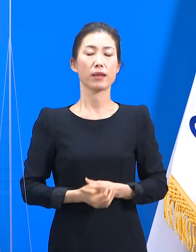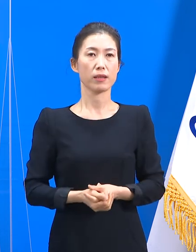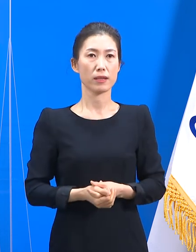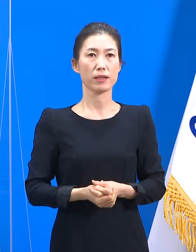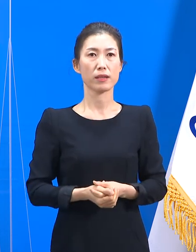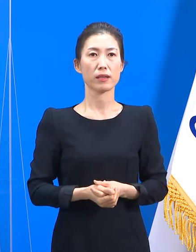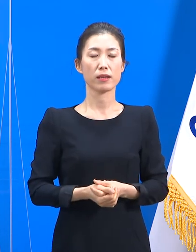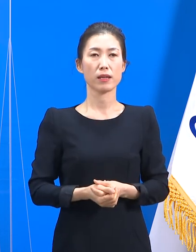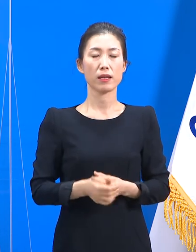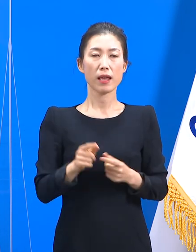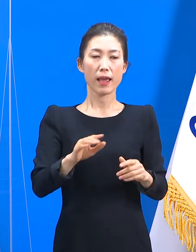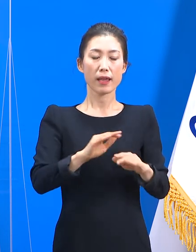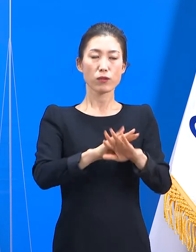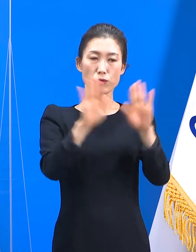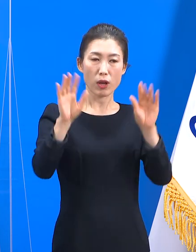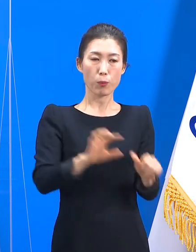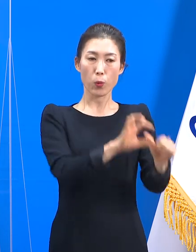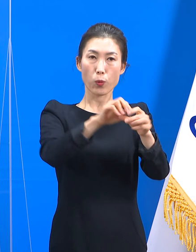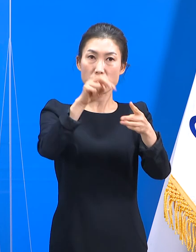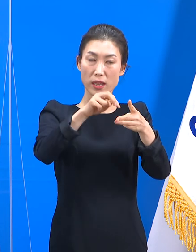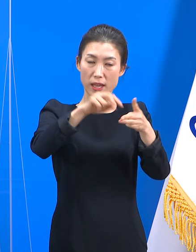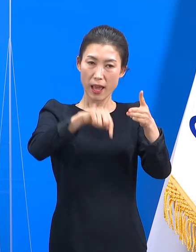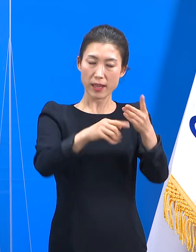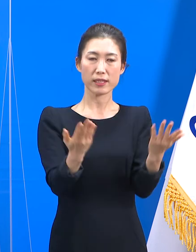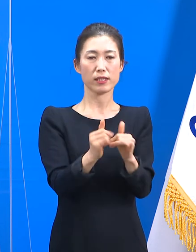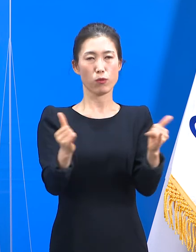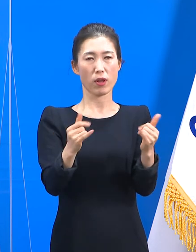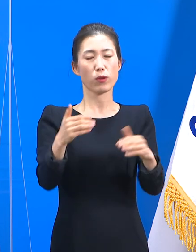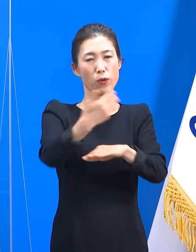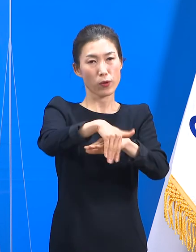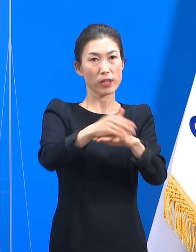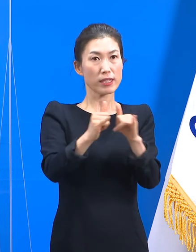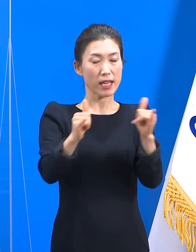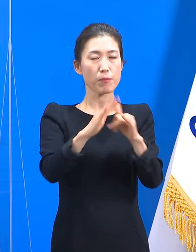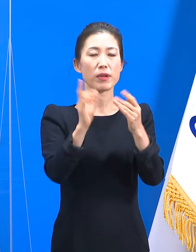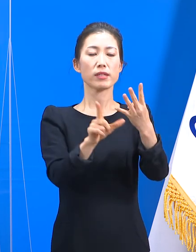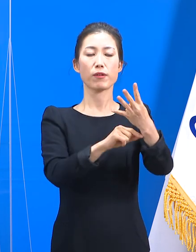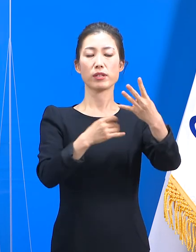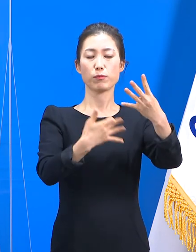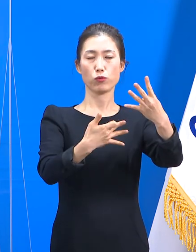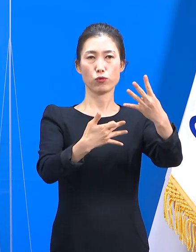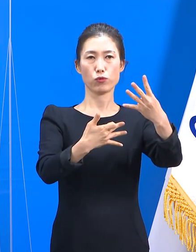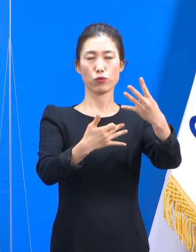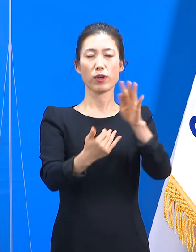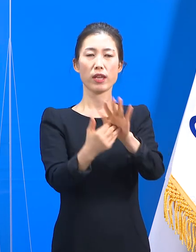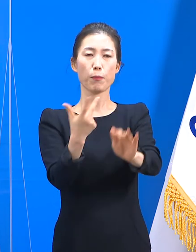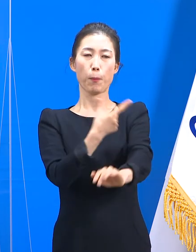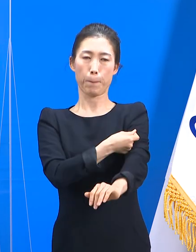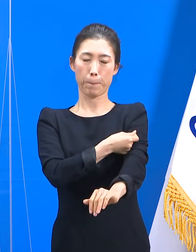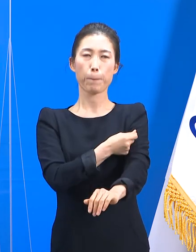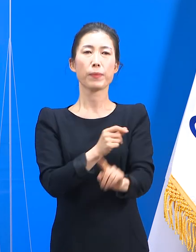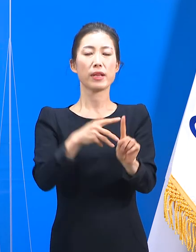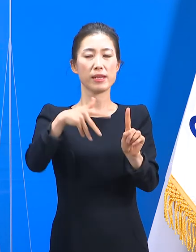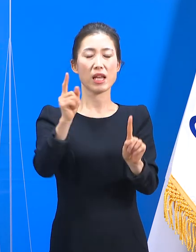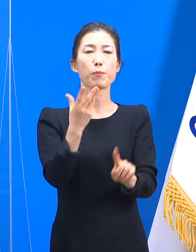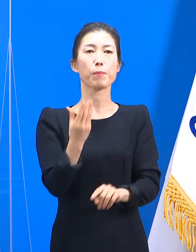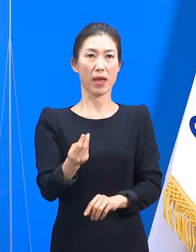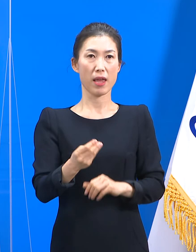해당 주간보호센터의 종사자와 이용자들은 지난 4월 19일 예방접종을 받았습니다.